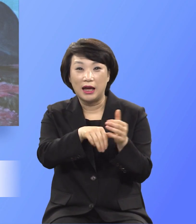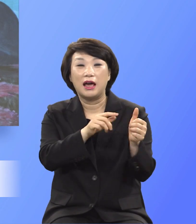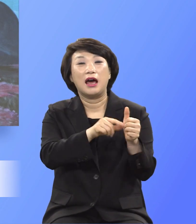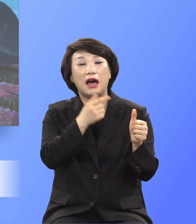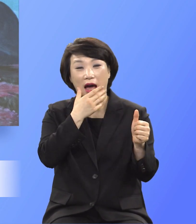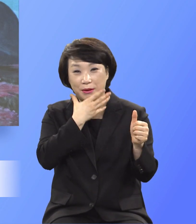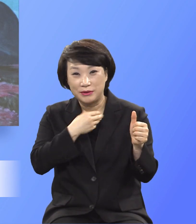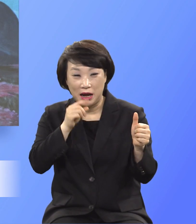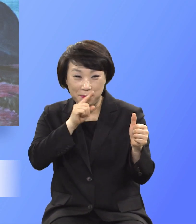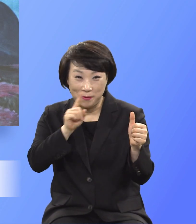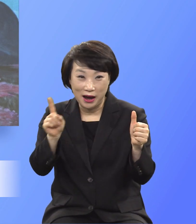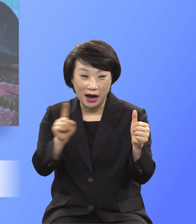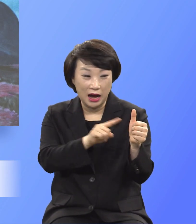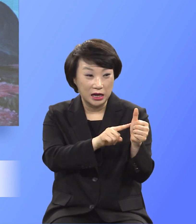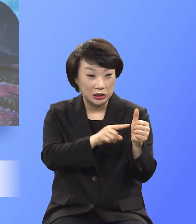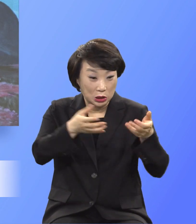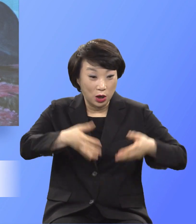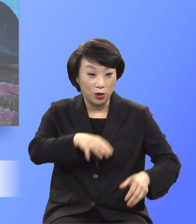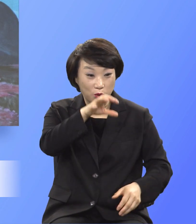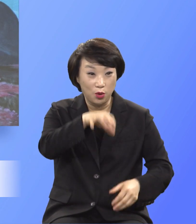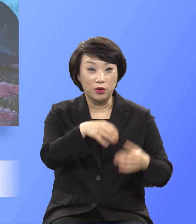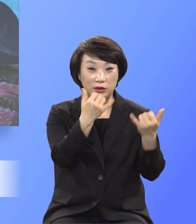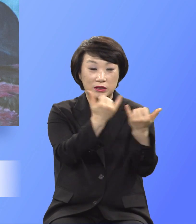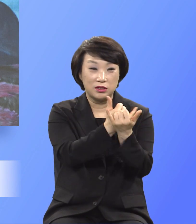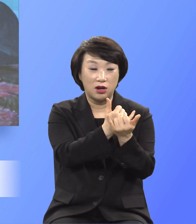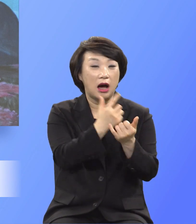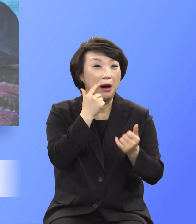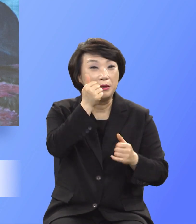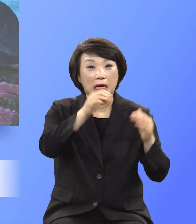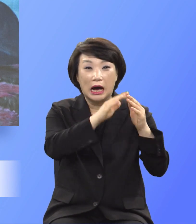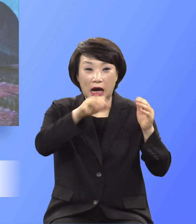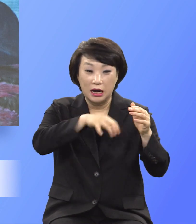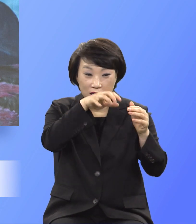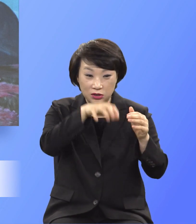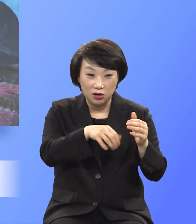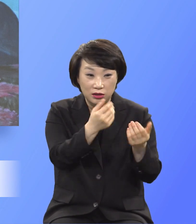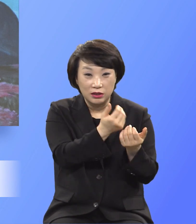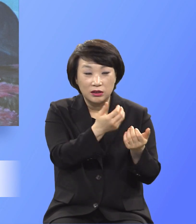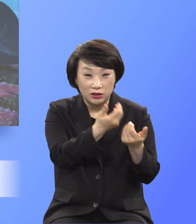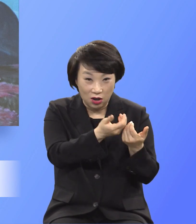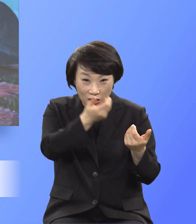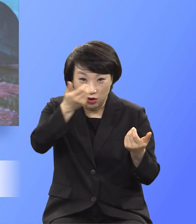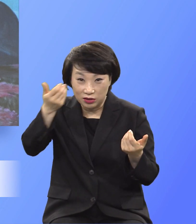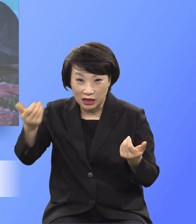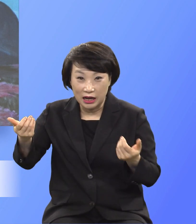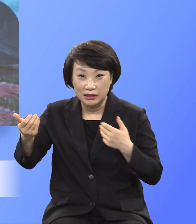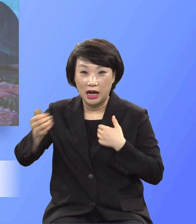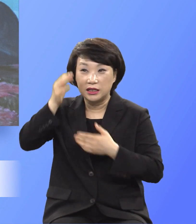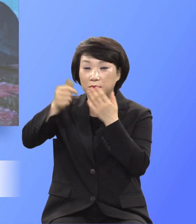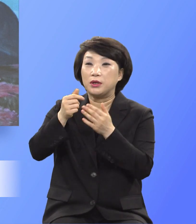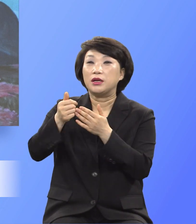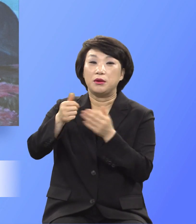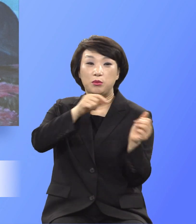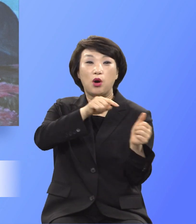본토 친척 아베집을 떠나 내가 지시할 땅으로 가라